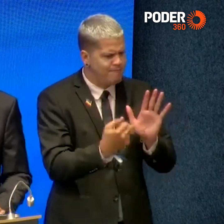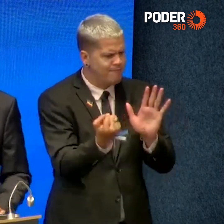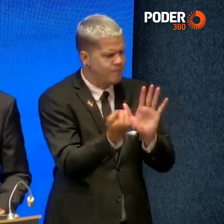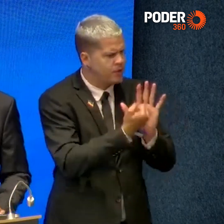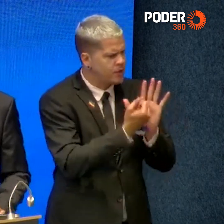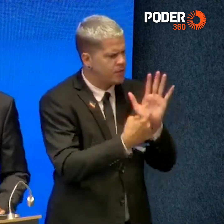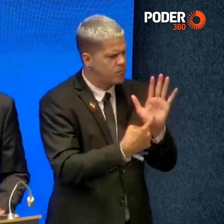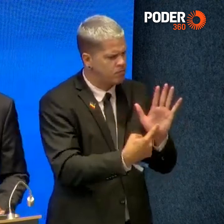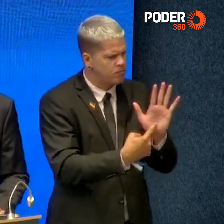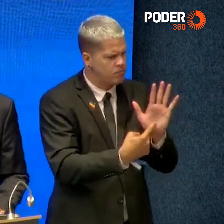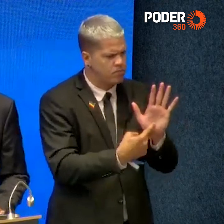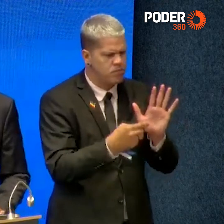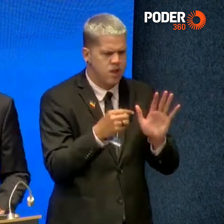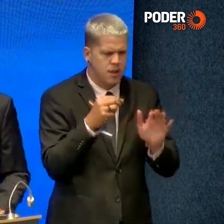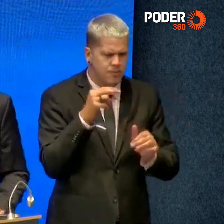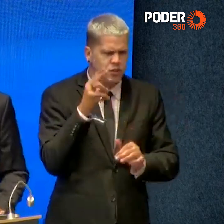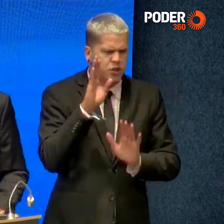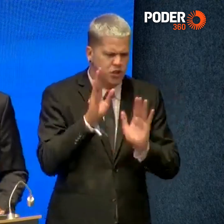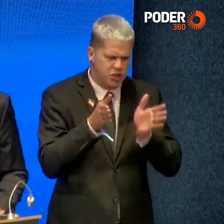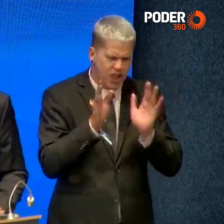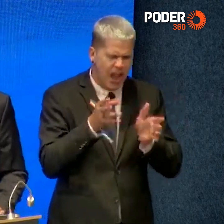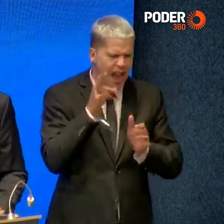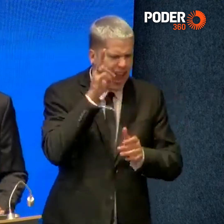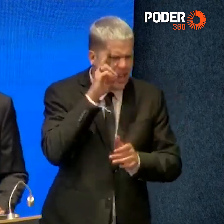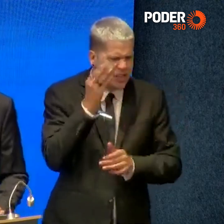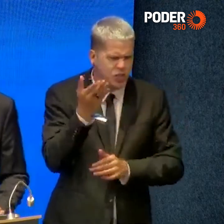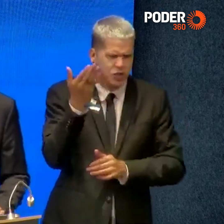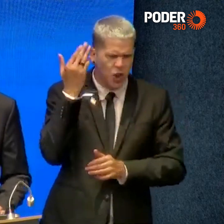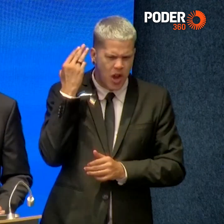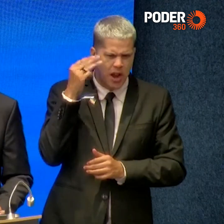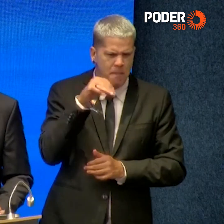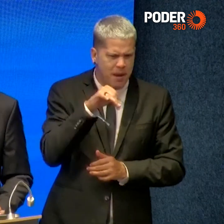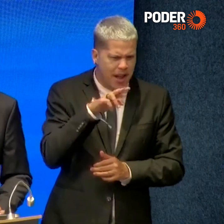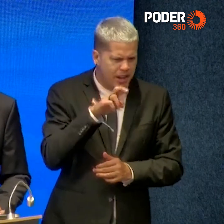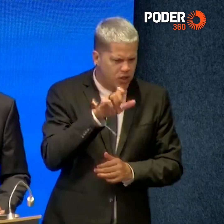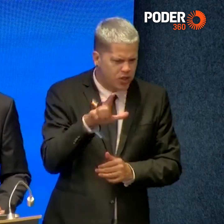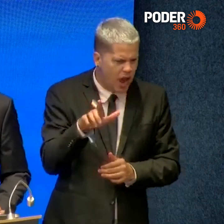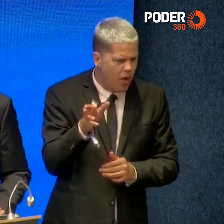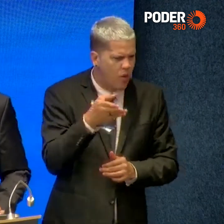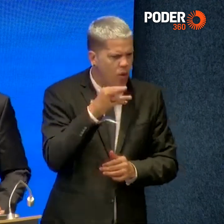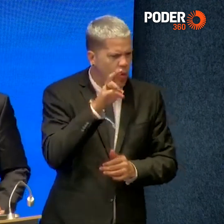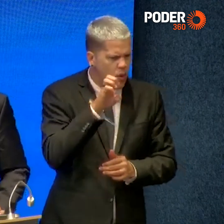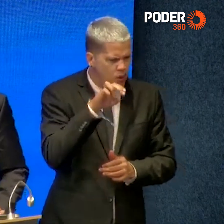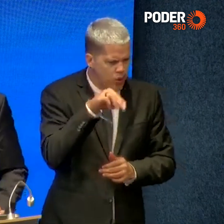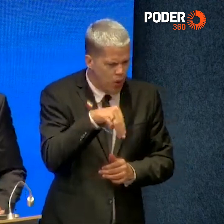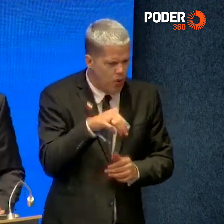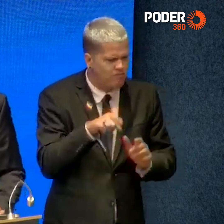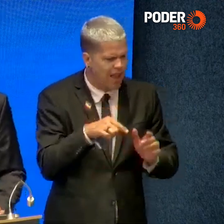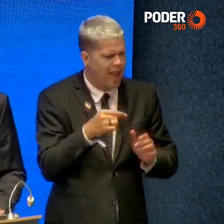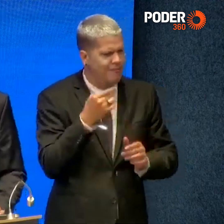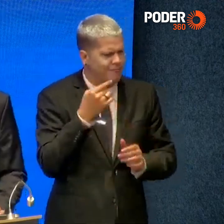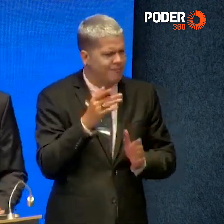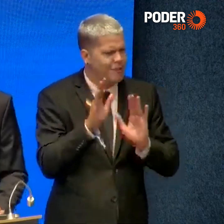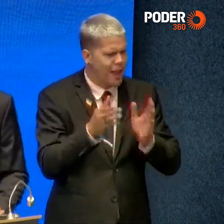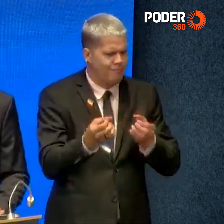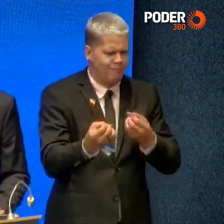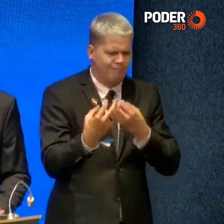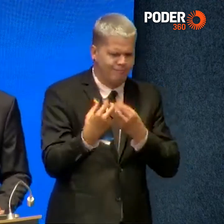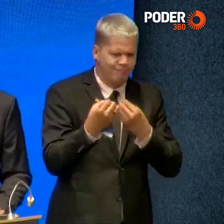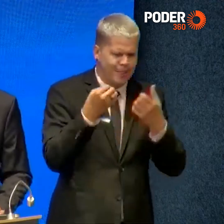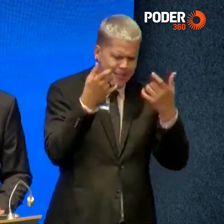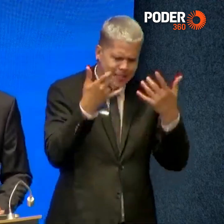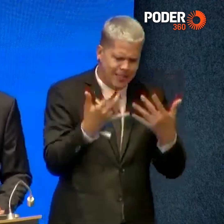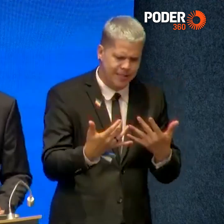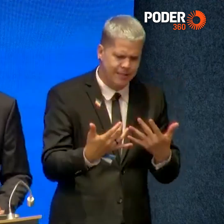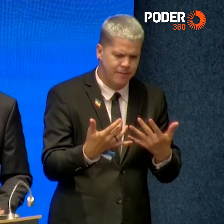exemplar biografia de Marechal Rondon, nosso patrono, uma inesgotável fonte de inspiração. Dedicaremos